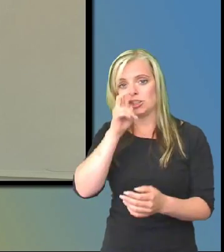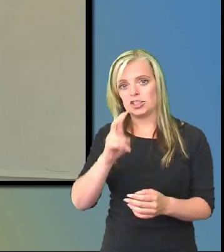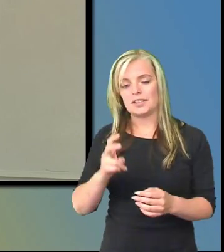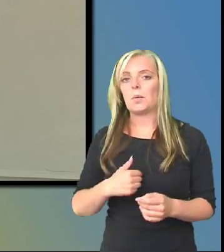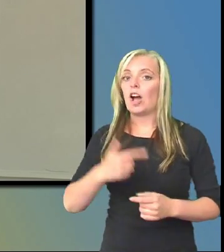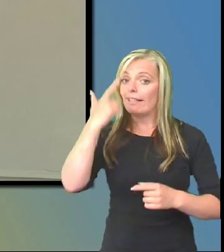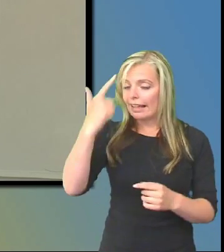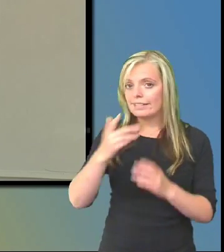då.